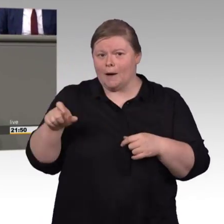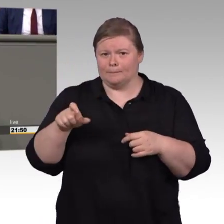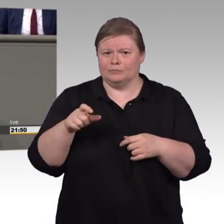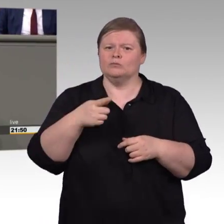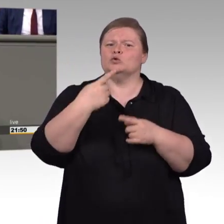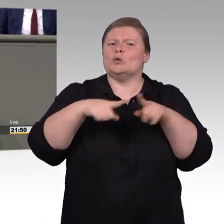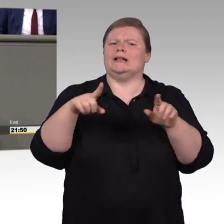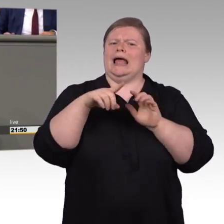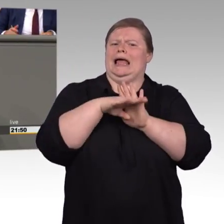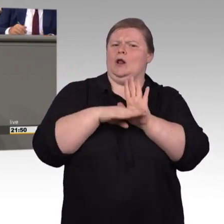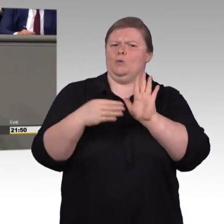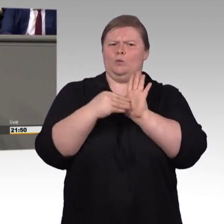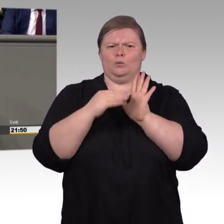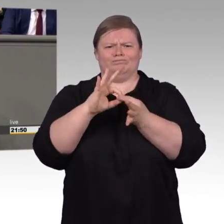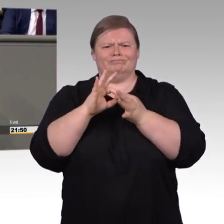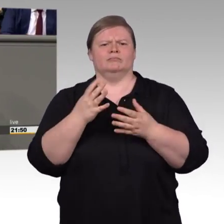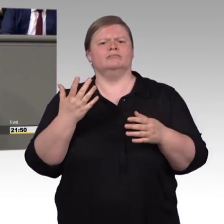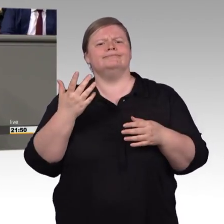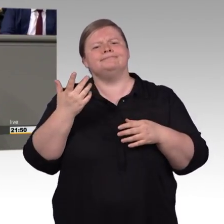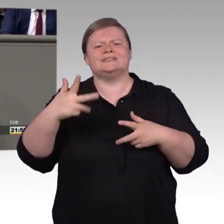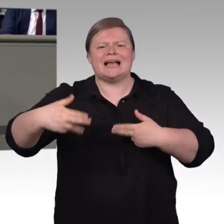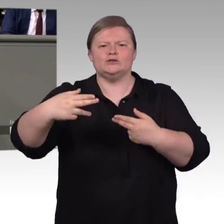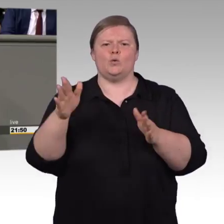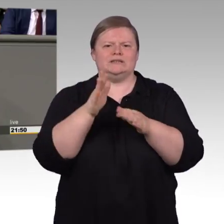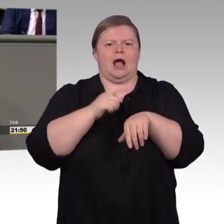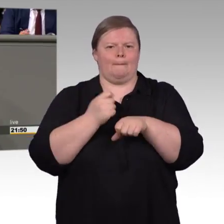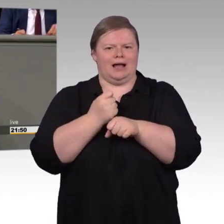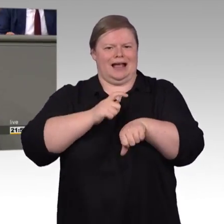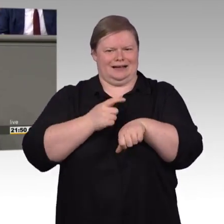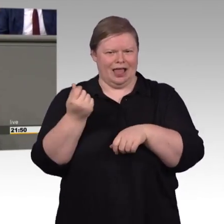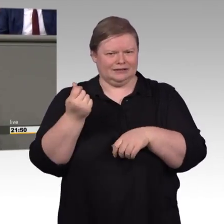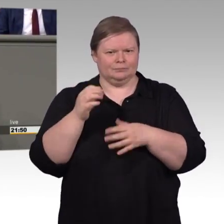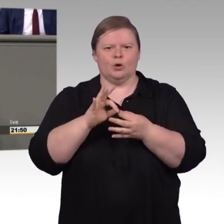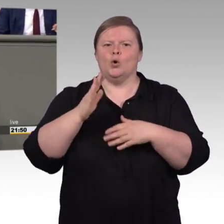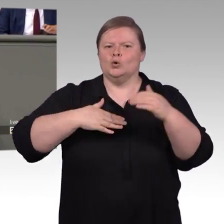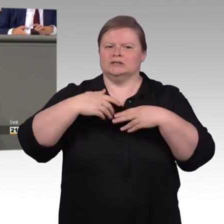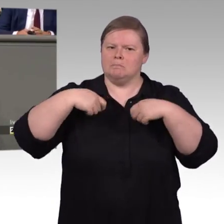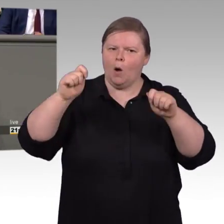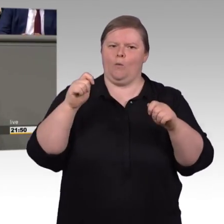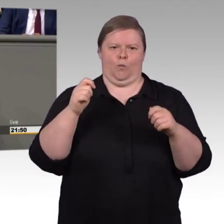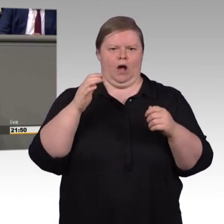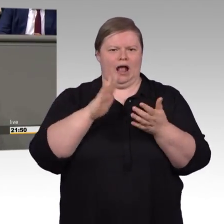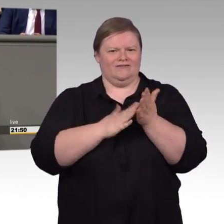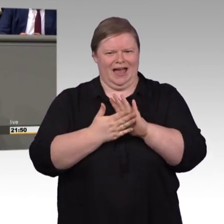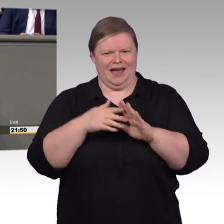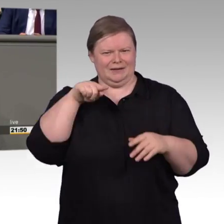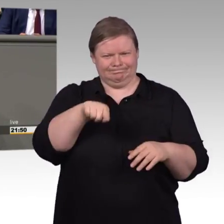die öffentliche Anhörung hat verdeutlicht, dass grundsätzlich alle Befragten der Verlängerung der befristeten Regelungen im